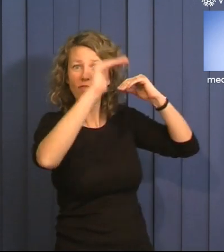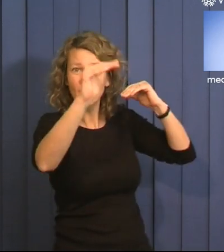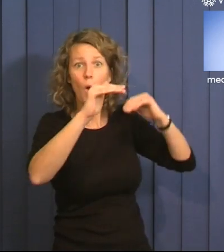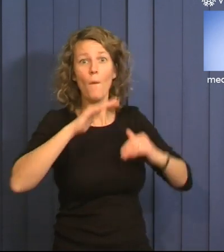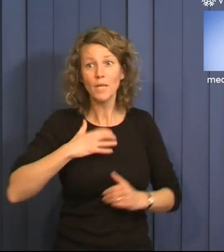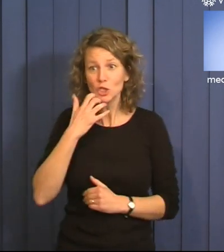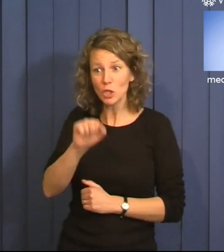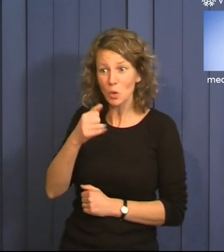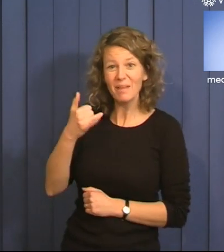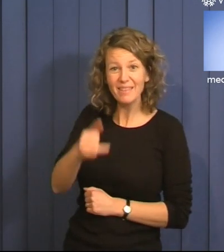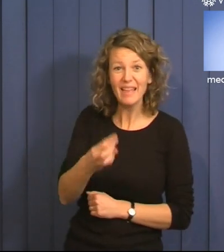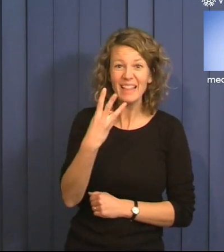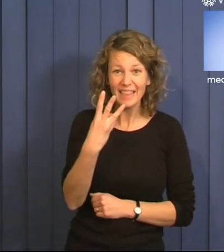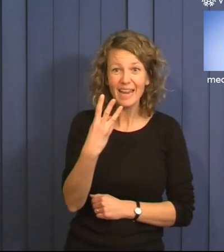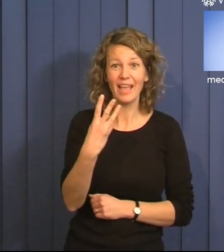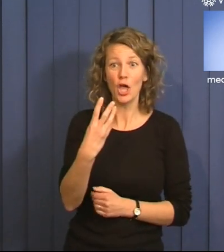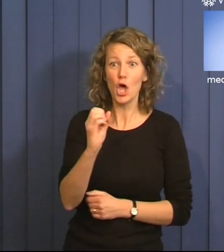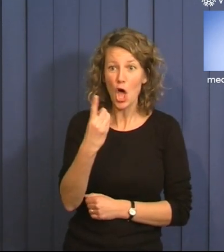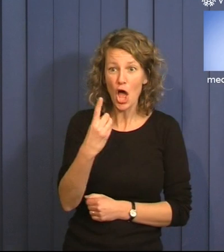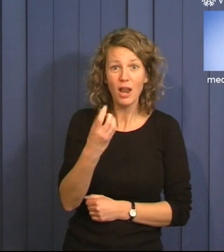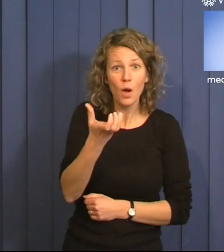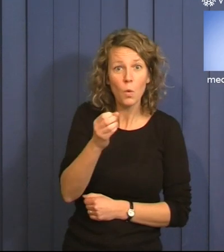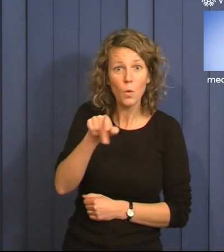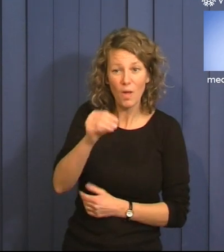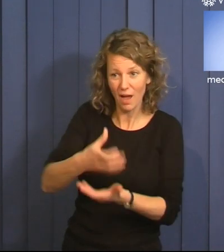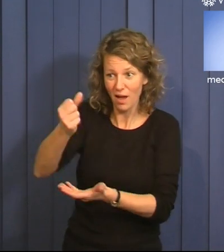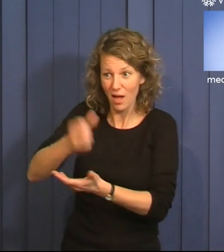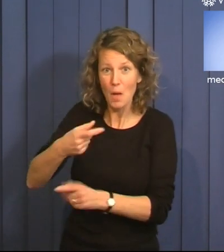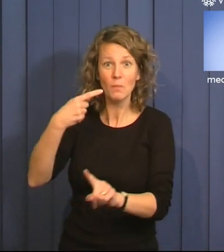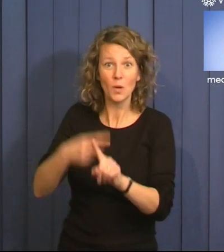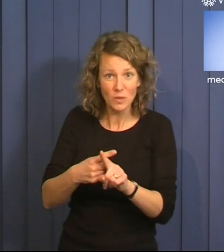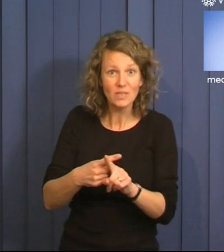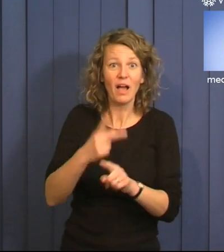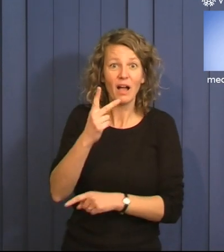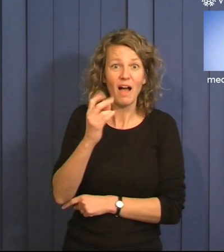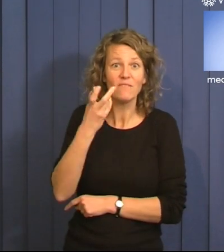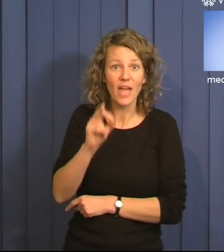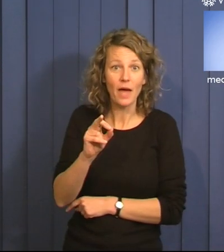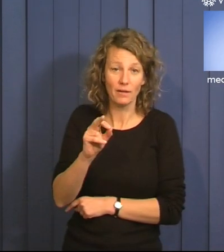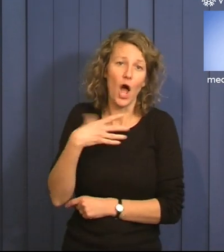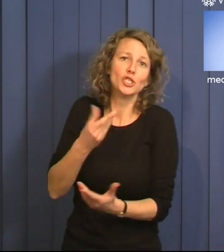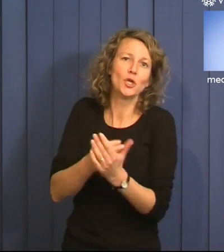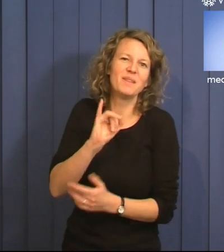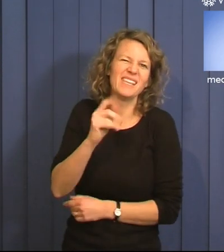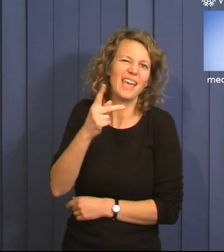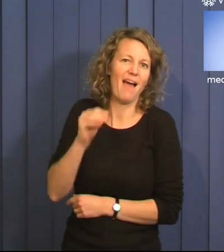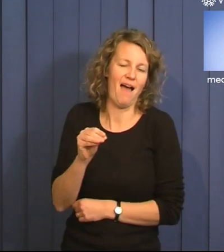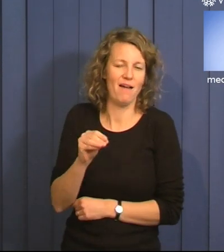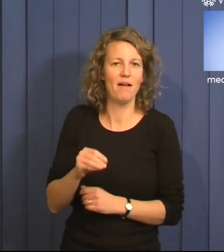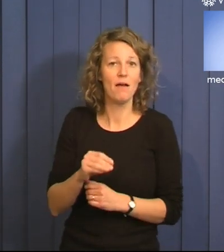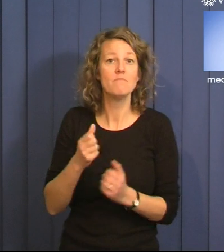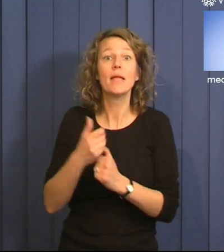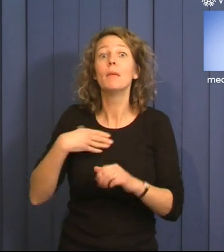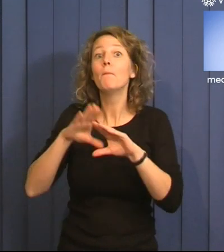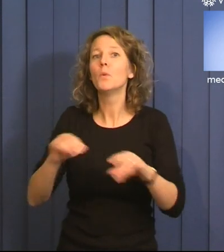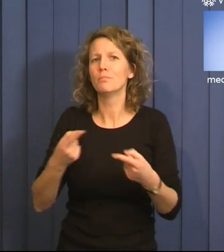flaskor krona. Och en typ kalles kaviar som jag köpt på Ikea här i New York. Däremot har jag inte samma budget som när jag var 19.